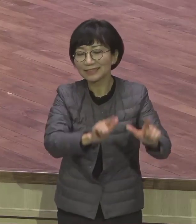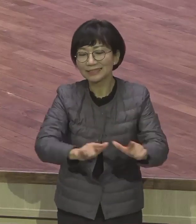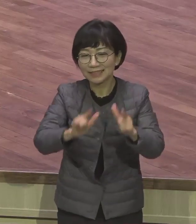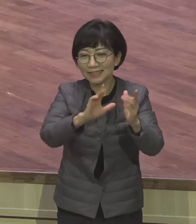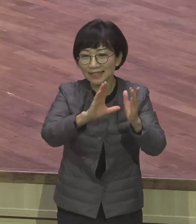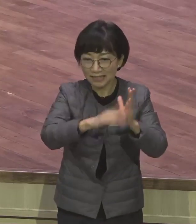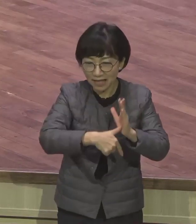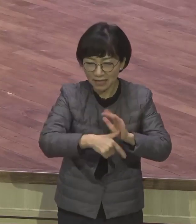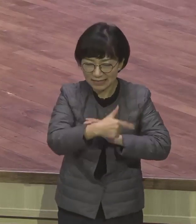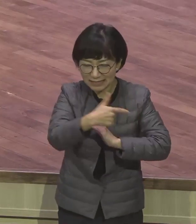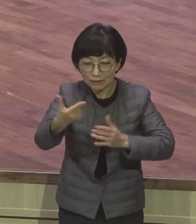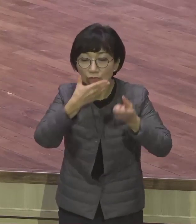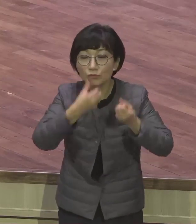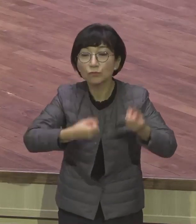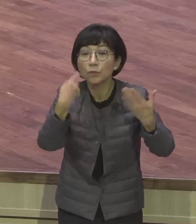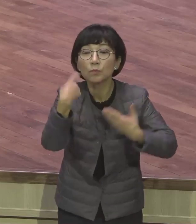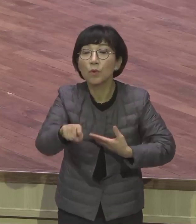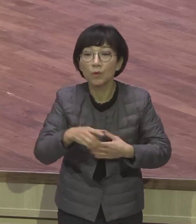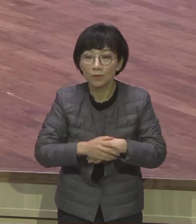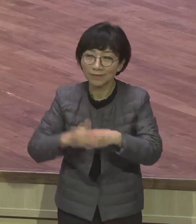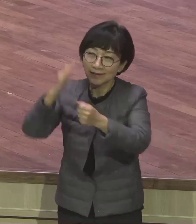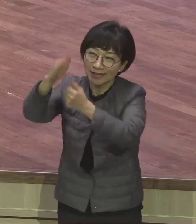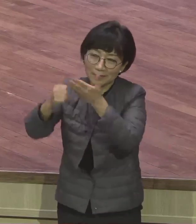하나님의 인도와 보호입니다.